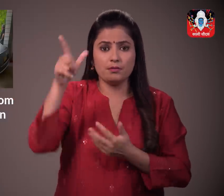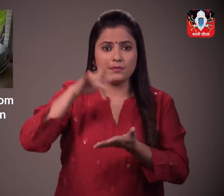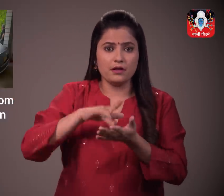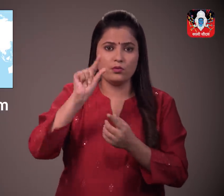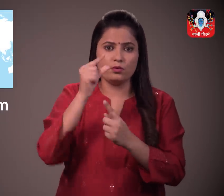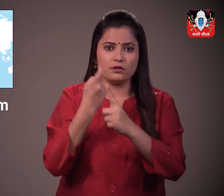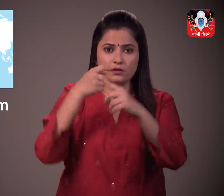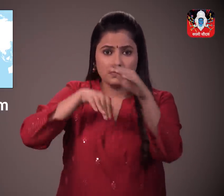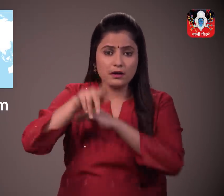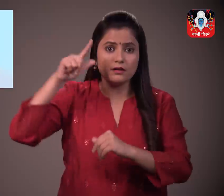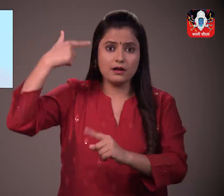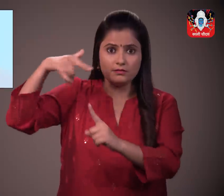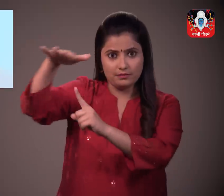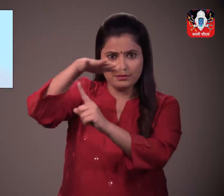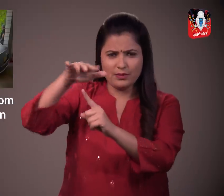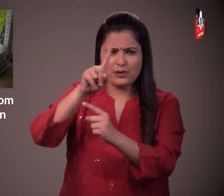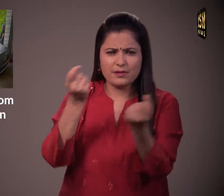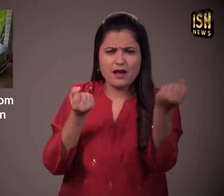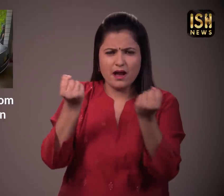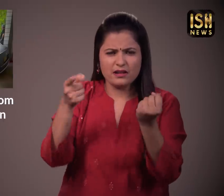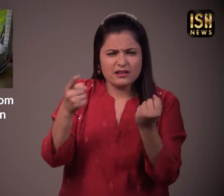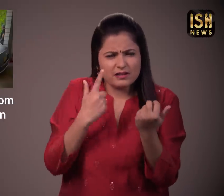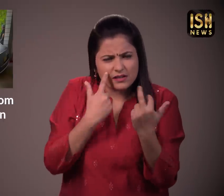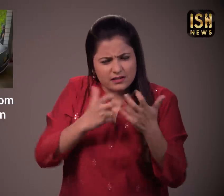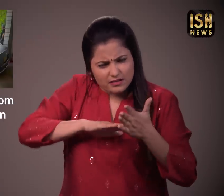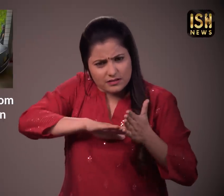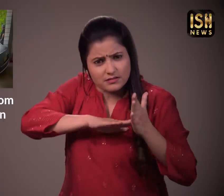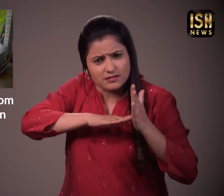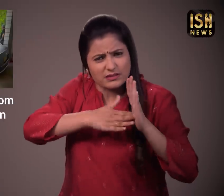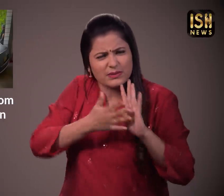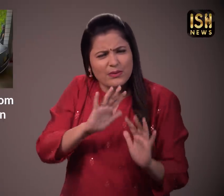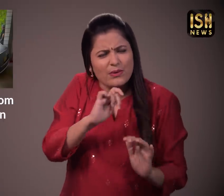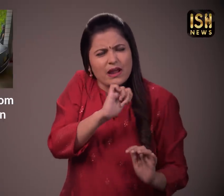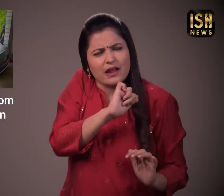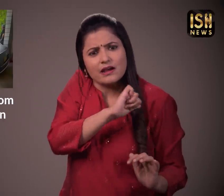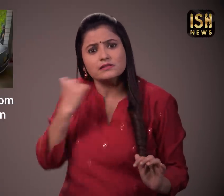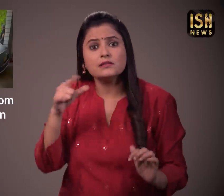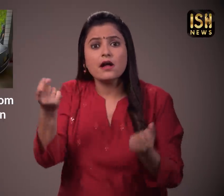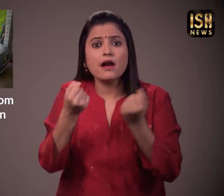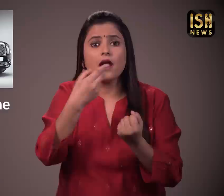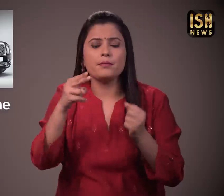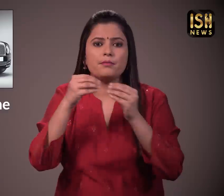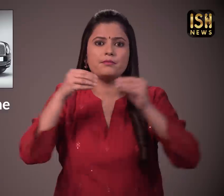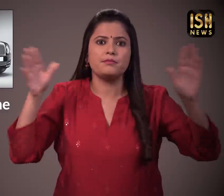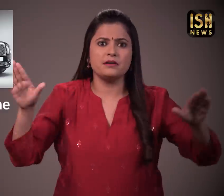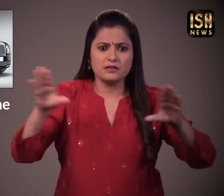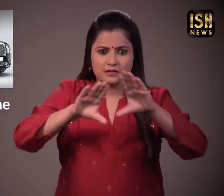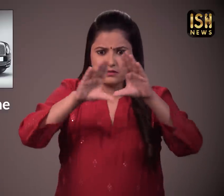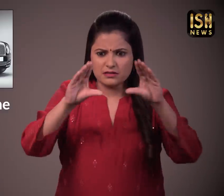करोड़ो रुपे की लक्शरी, हाई एंडेट, बेंटली, मुलसेन कार, लंडन, युनाइट किंडम